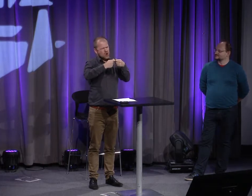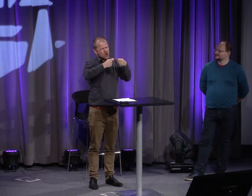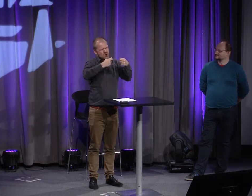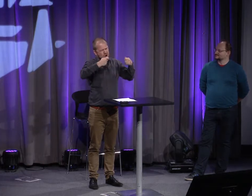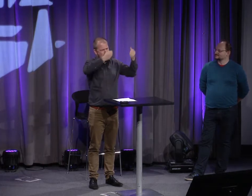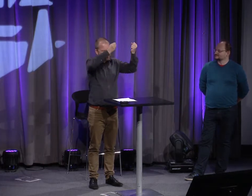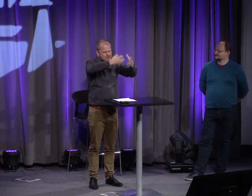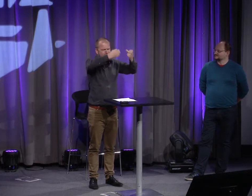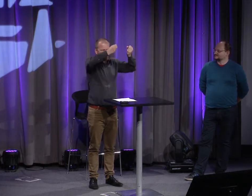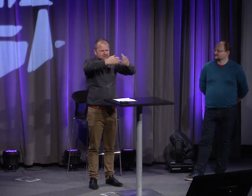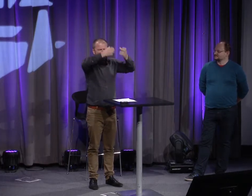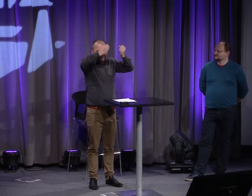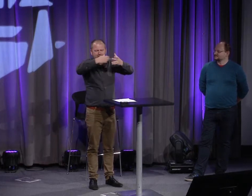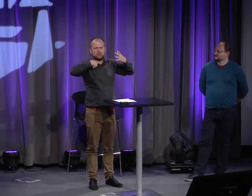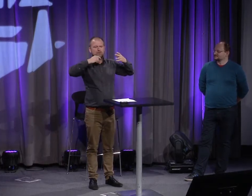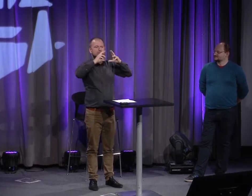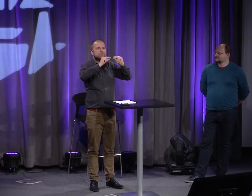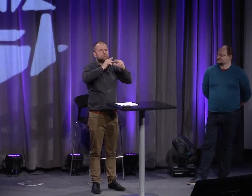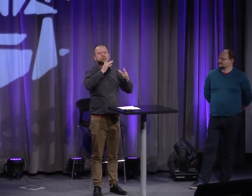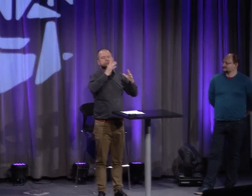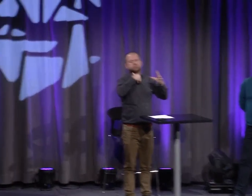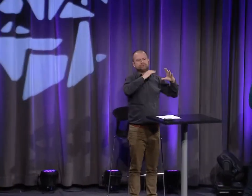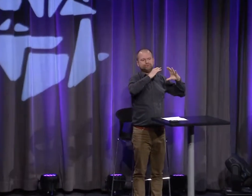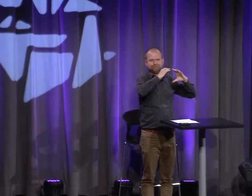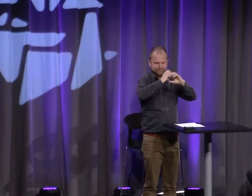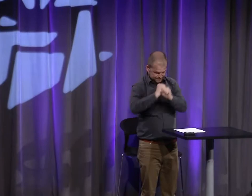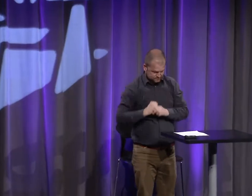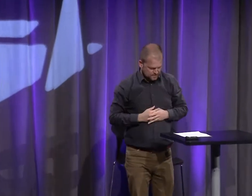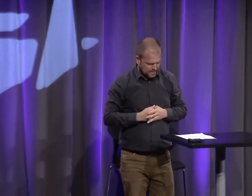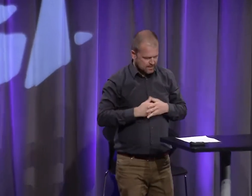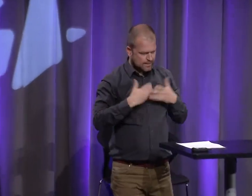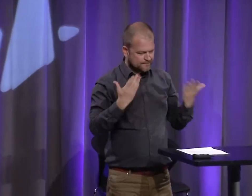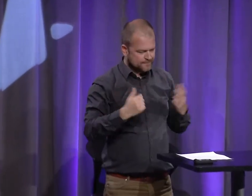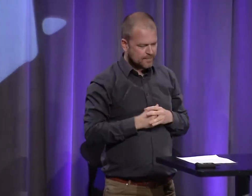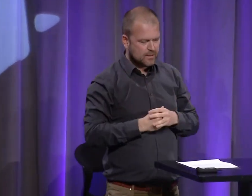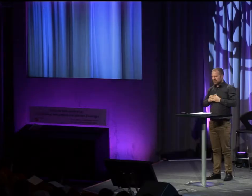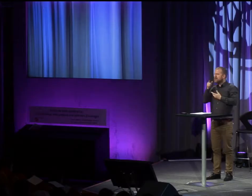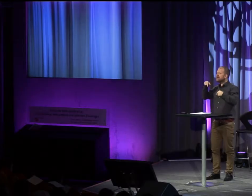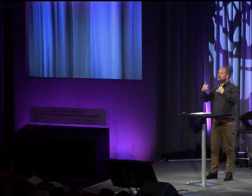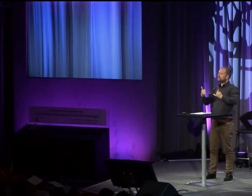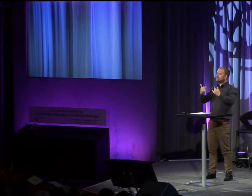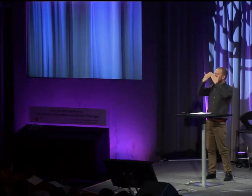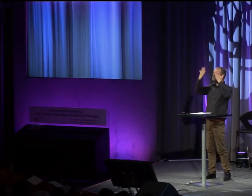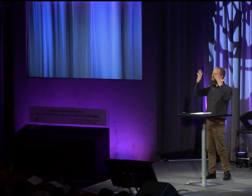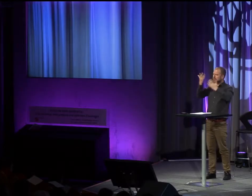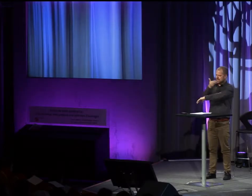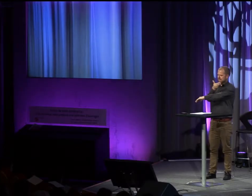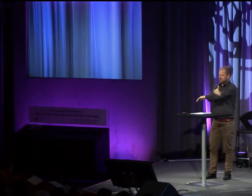Donc, une période qui dure mille ans, qui a duré mille années, avec beaucoup d'événements qu'on ne va pas ici tous présenter.